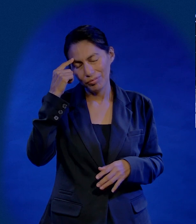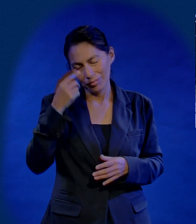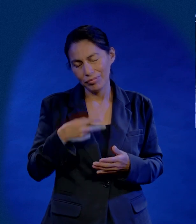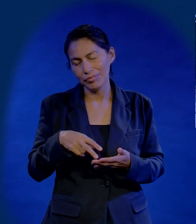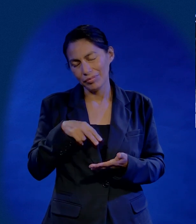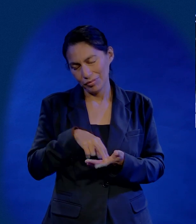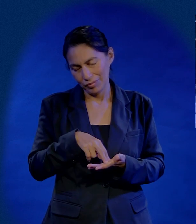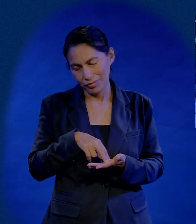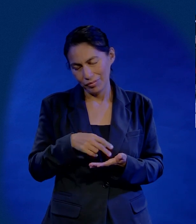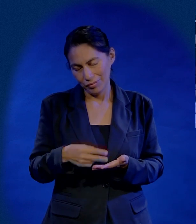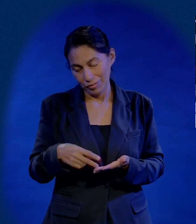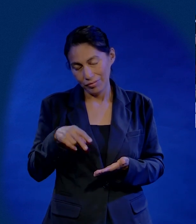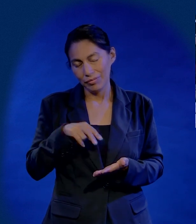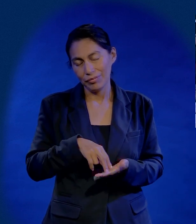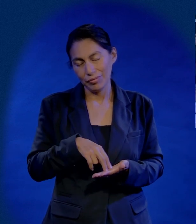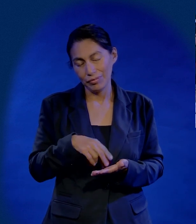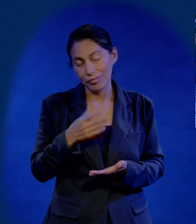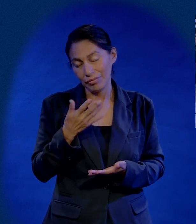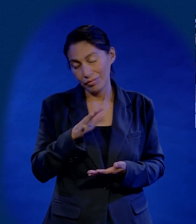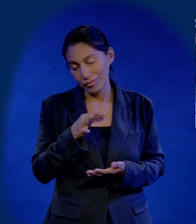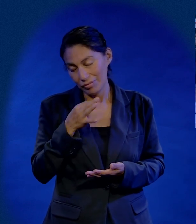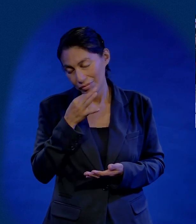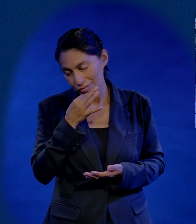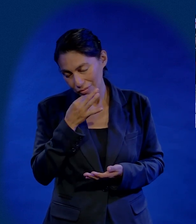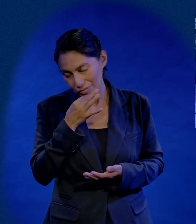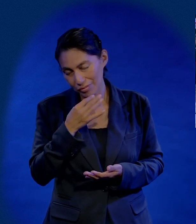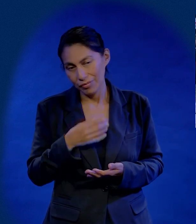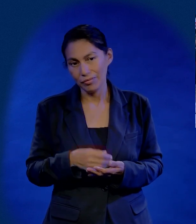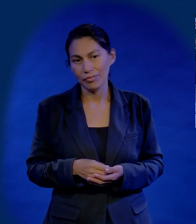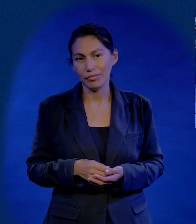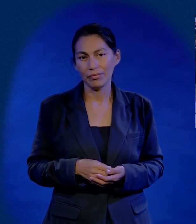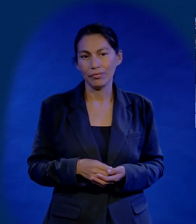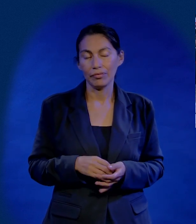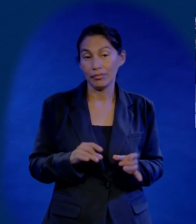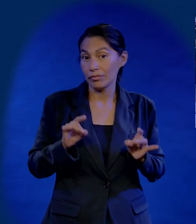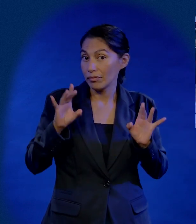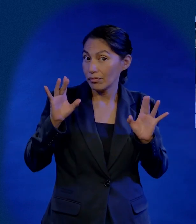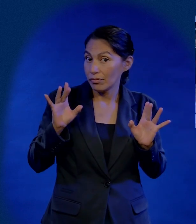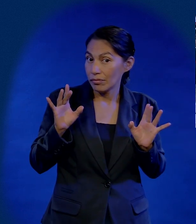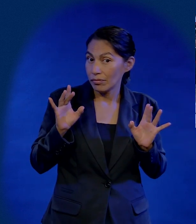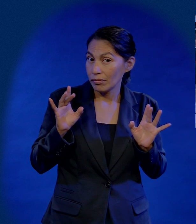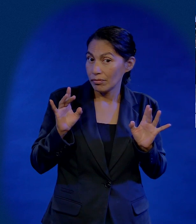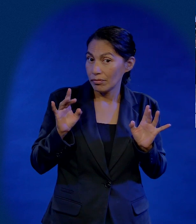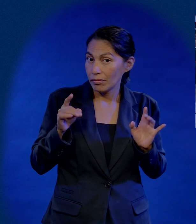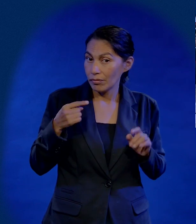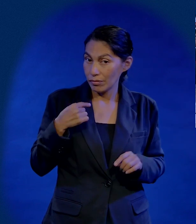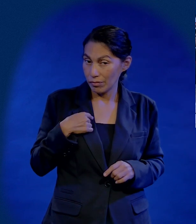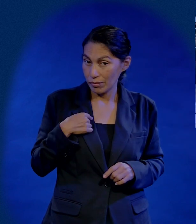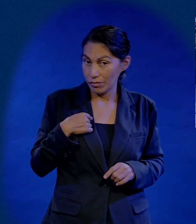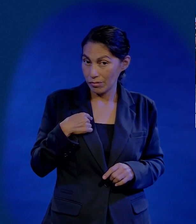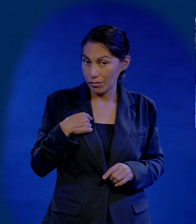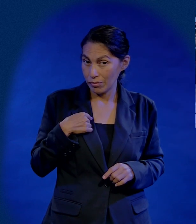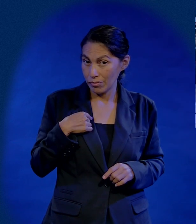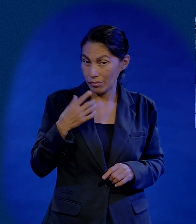me voy a parar, me voy a parar. Y a veces así estaba. Hasta diez minutos. Pero les voy a decir algo que entendí un día.